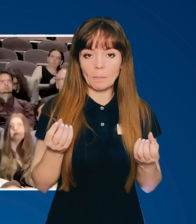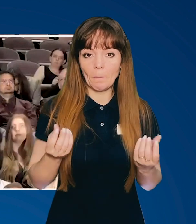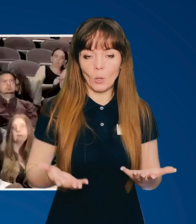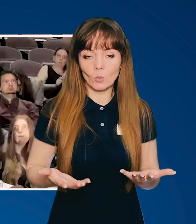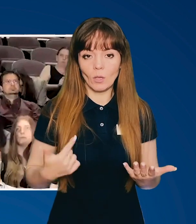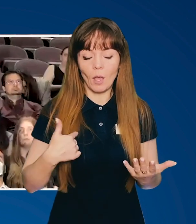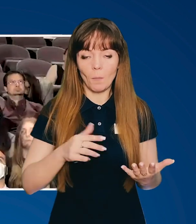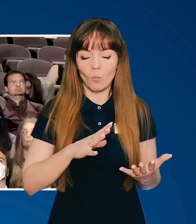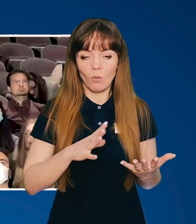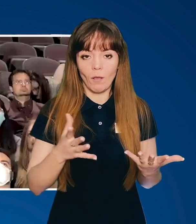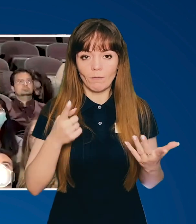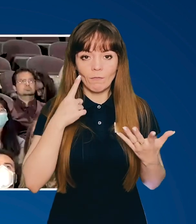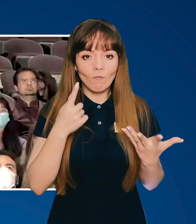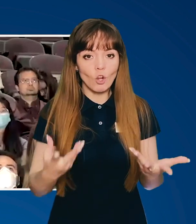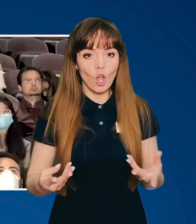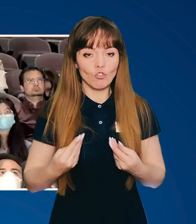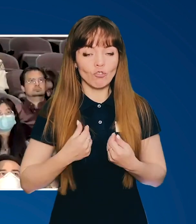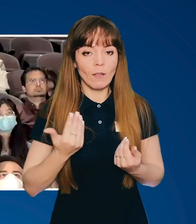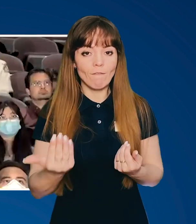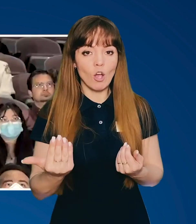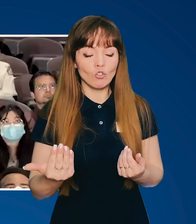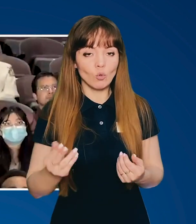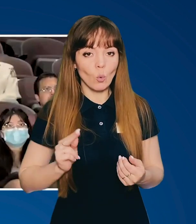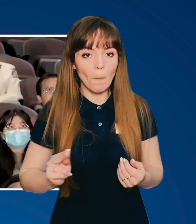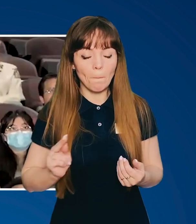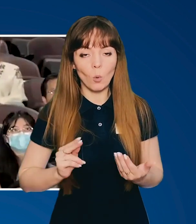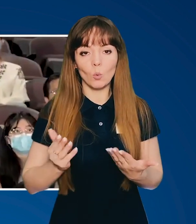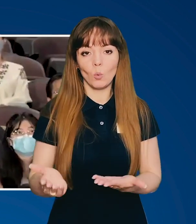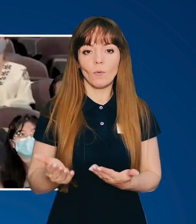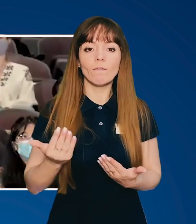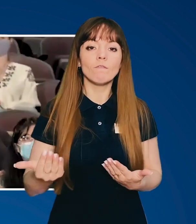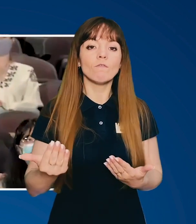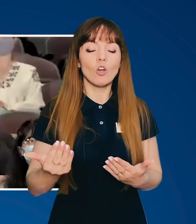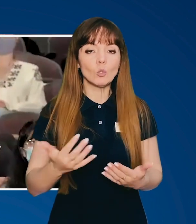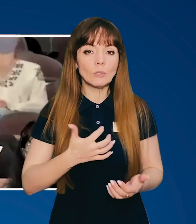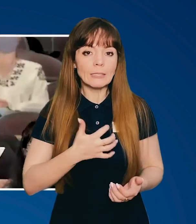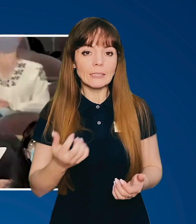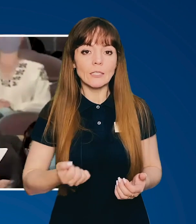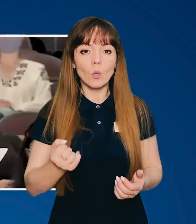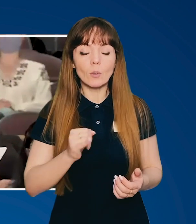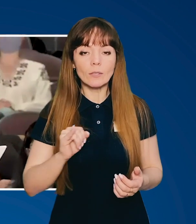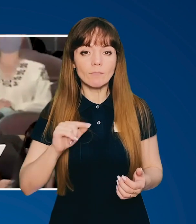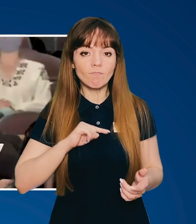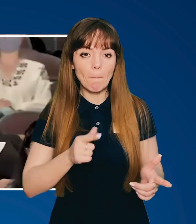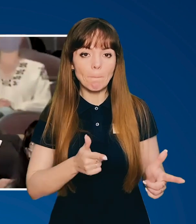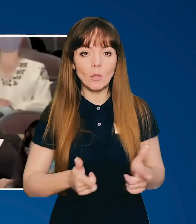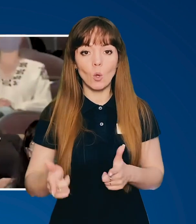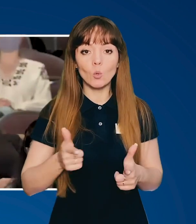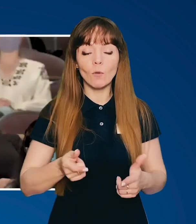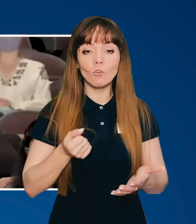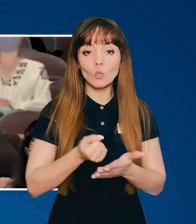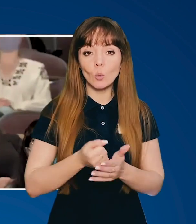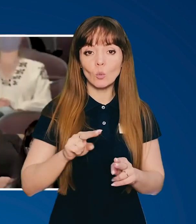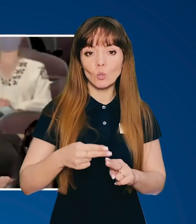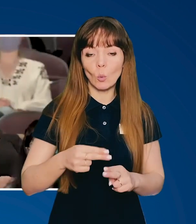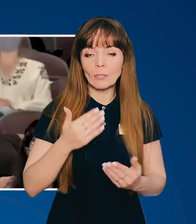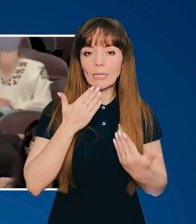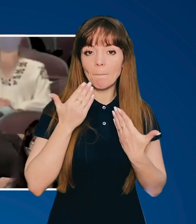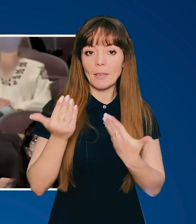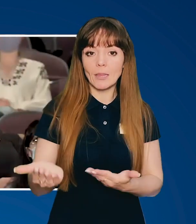просто я була вражена і вашою роботою, вашою стійкістю. Підготовці до цього запитання.